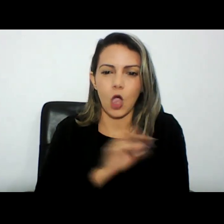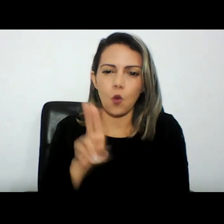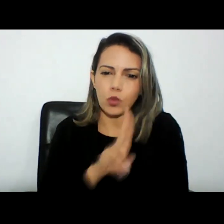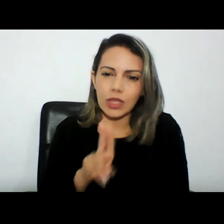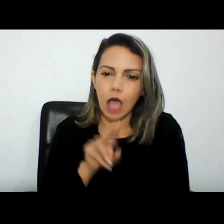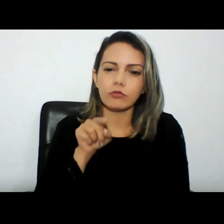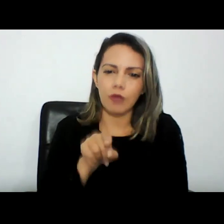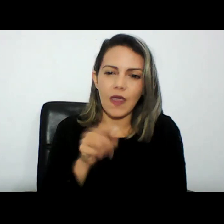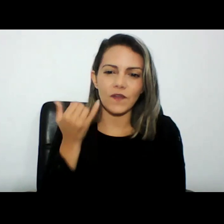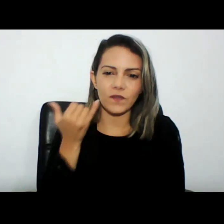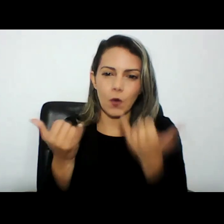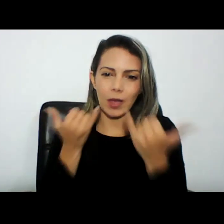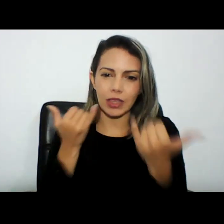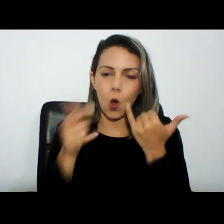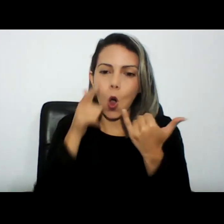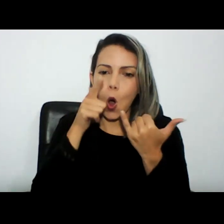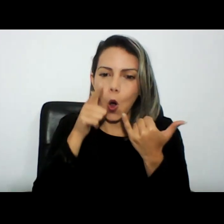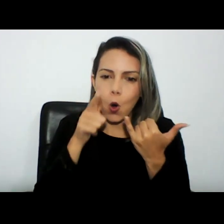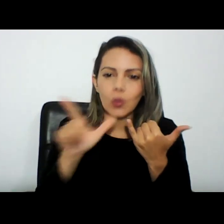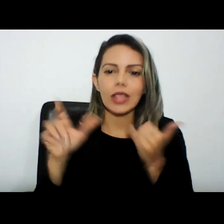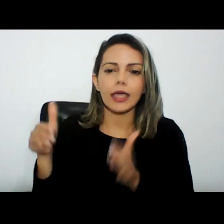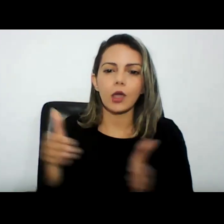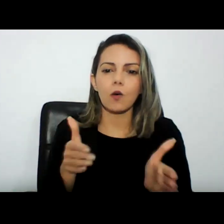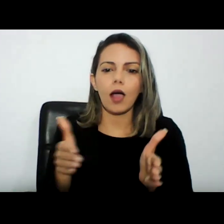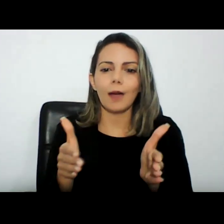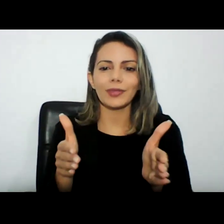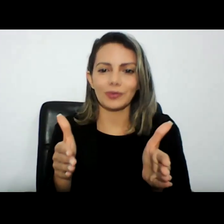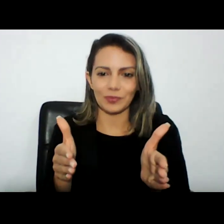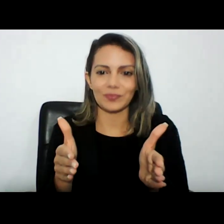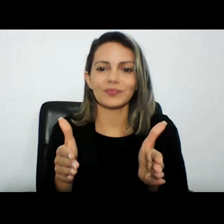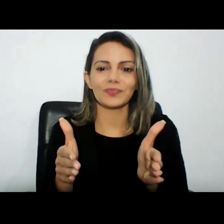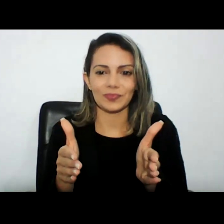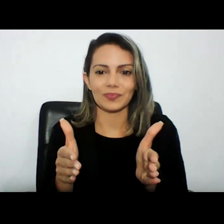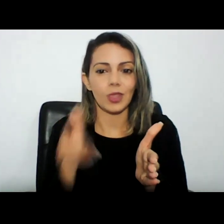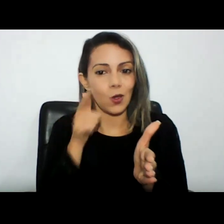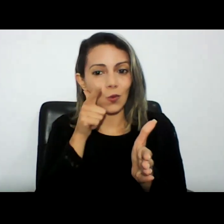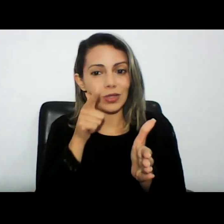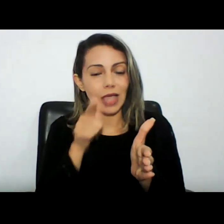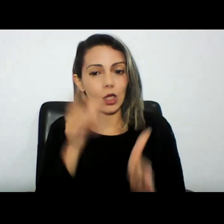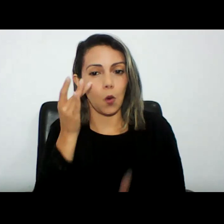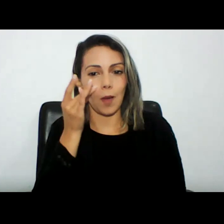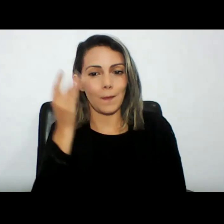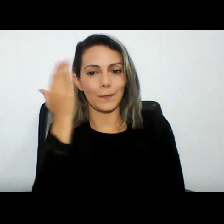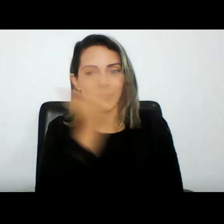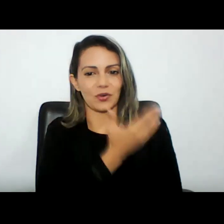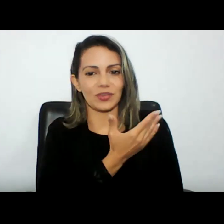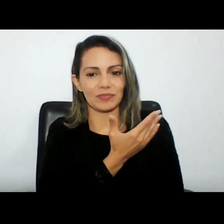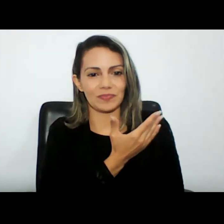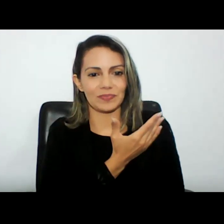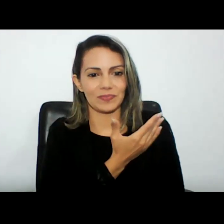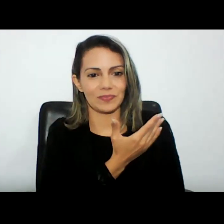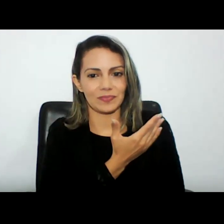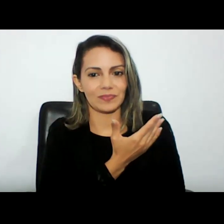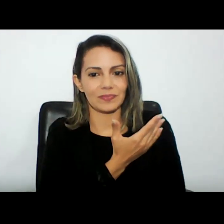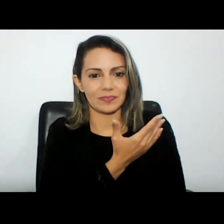informações se caminha eventualmente por uma prova de âmbito restrito onde vai se socorrer